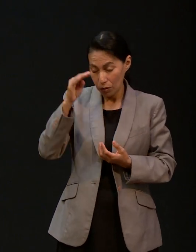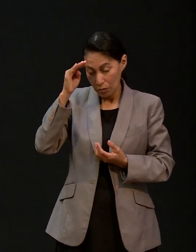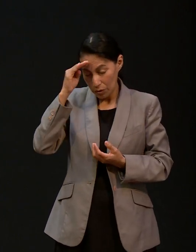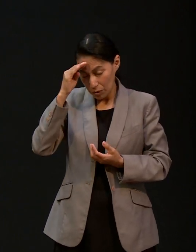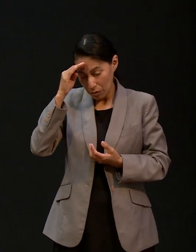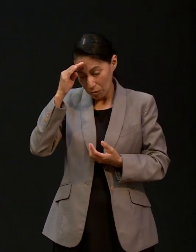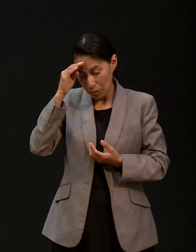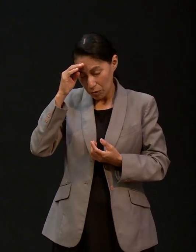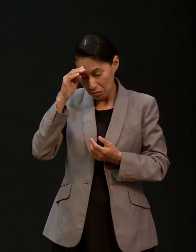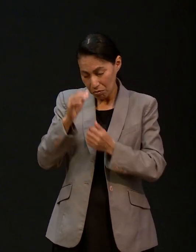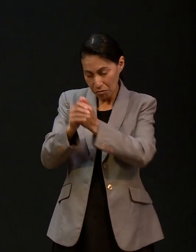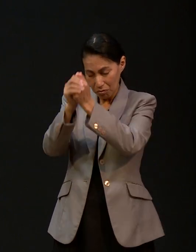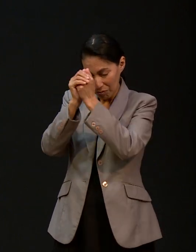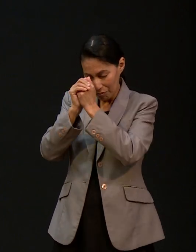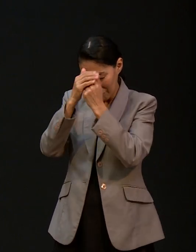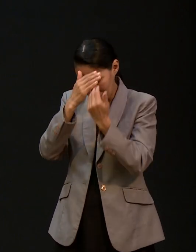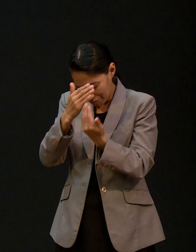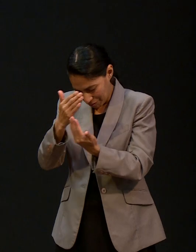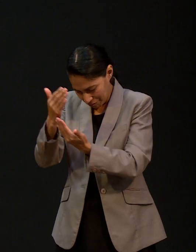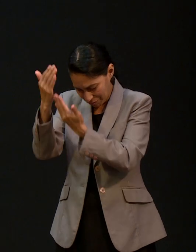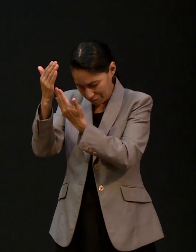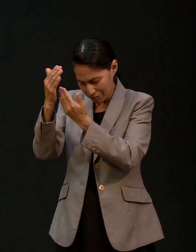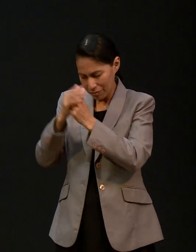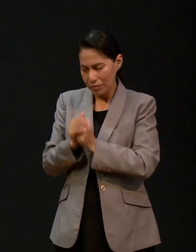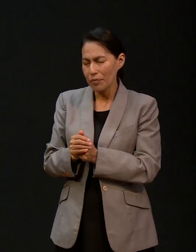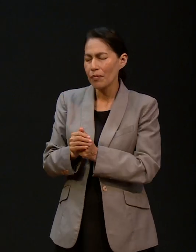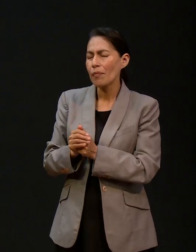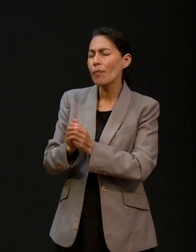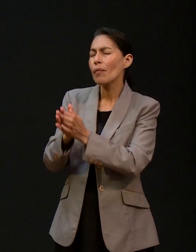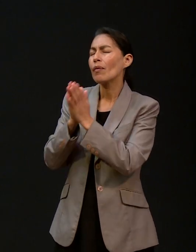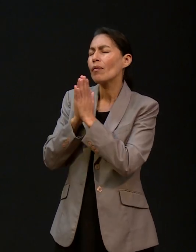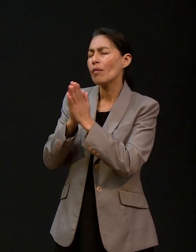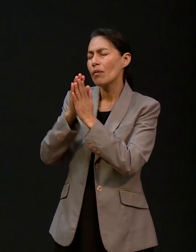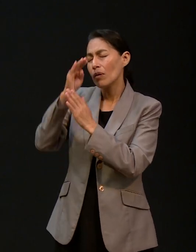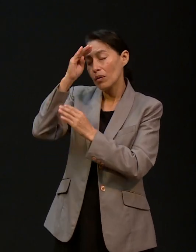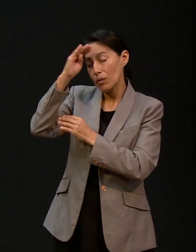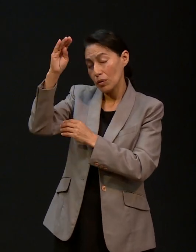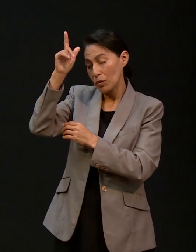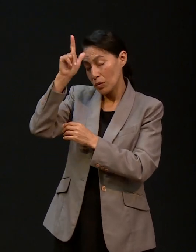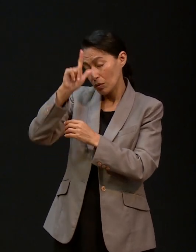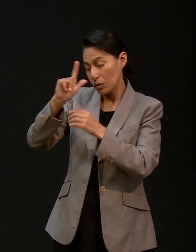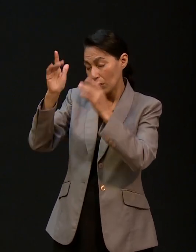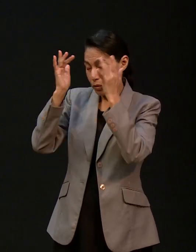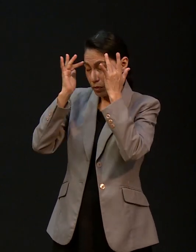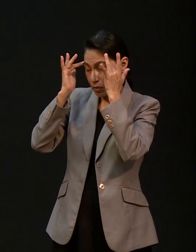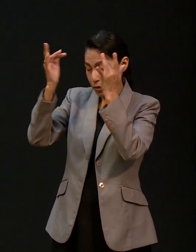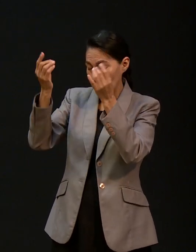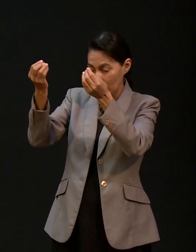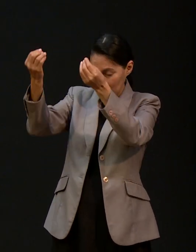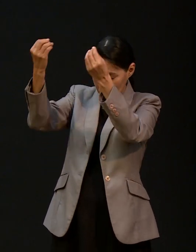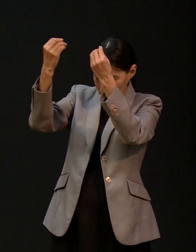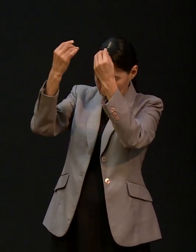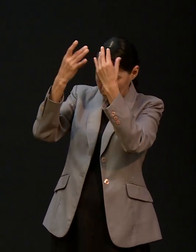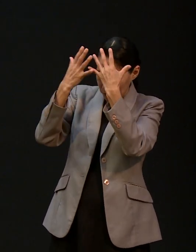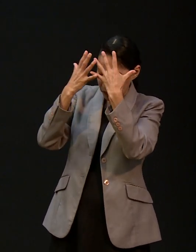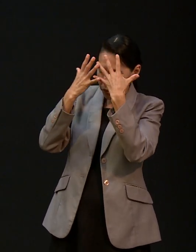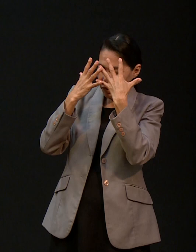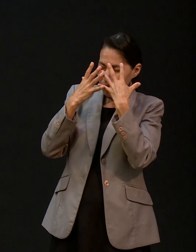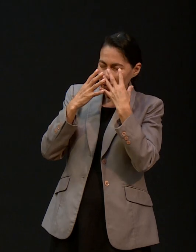acompáñanos Señor siempre permite oh Padre que tu Santo Espíritu se manifieste en nuestras vidas